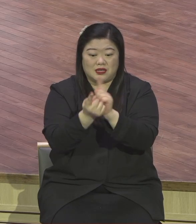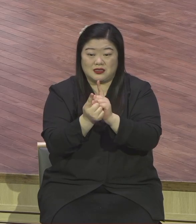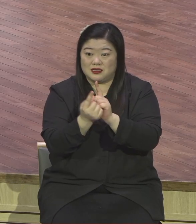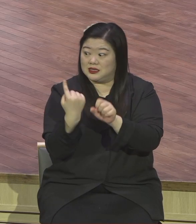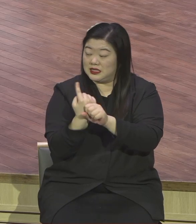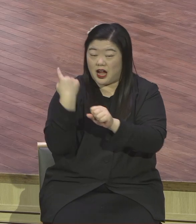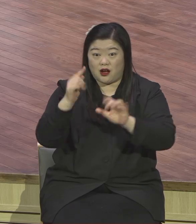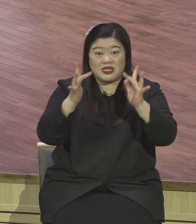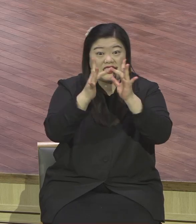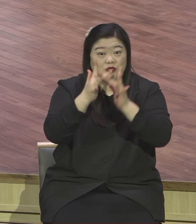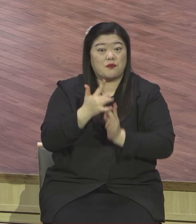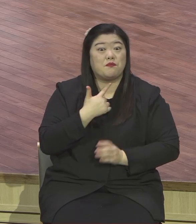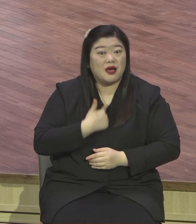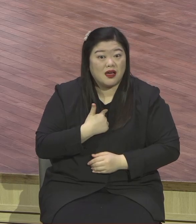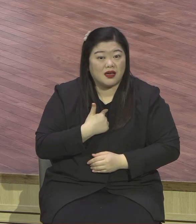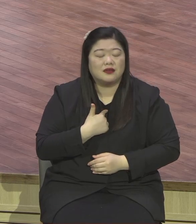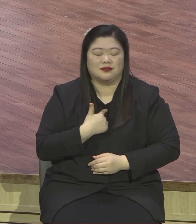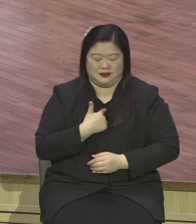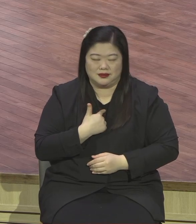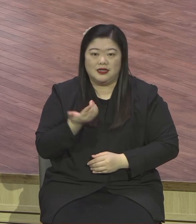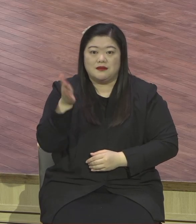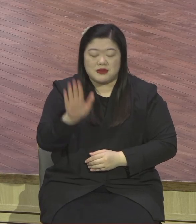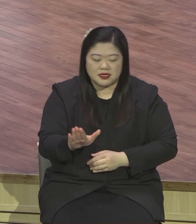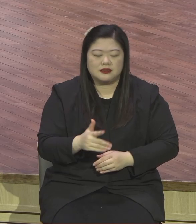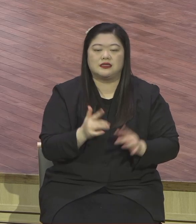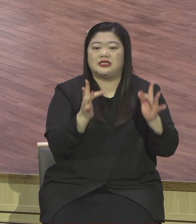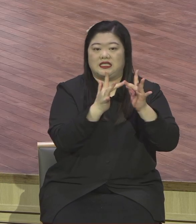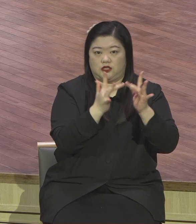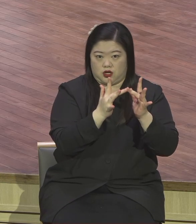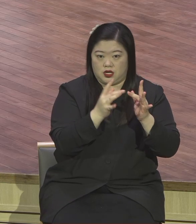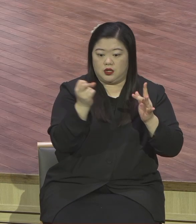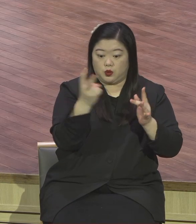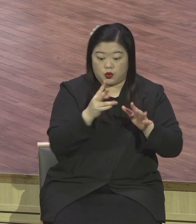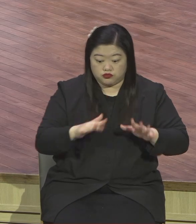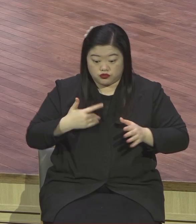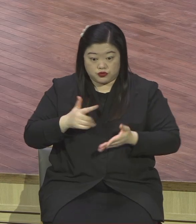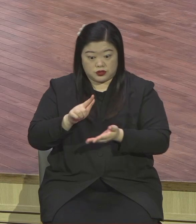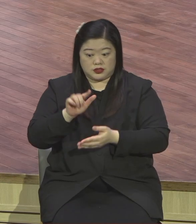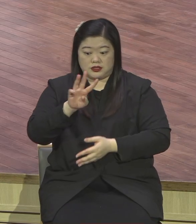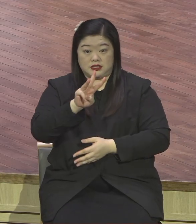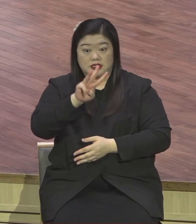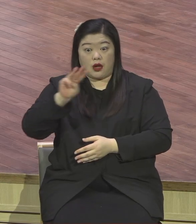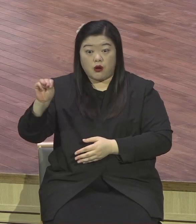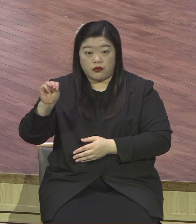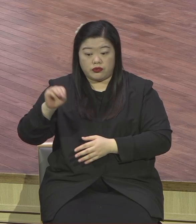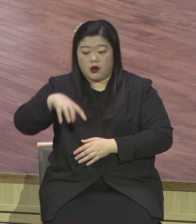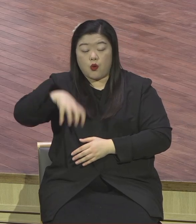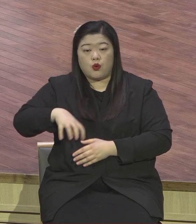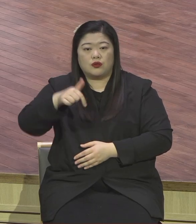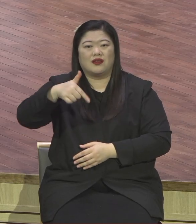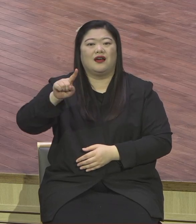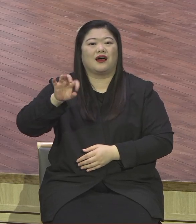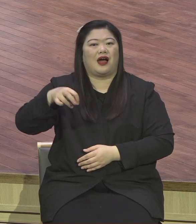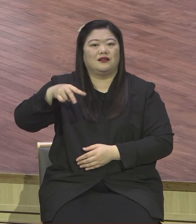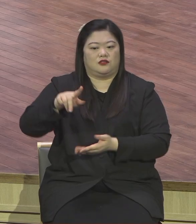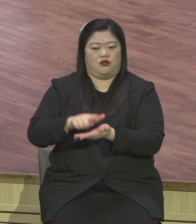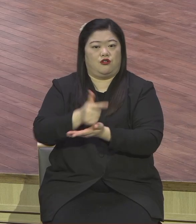맞춰서 우리 교회도 강서구 중심으로 집중 전도 캠프를 진행하기 위해서 지역 전도 캠프 단을